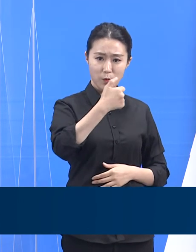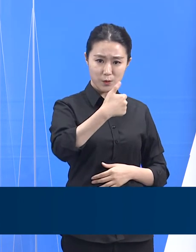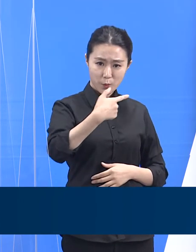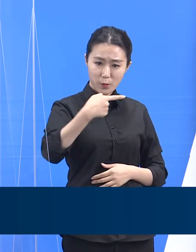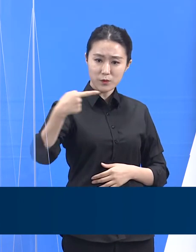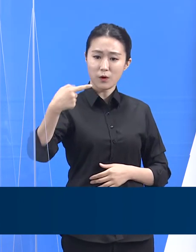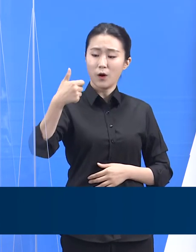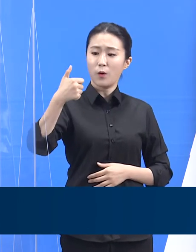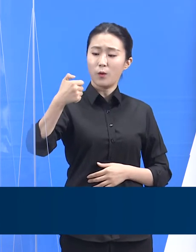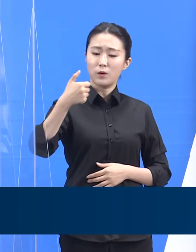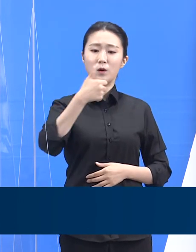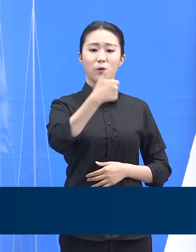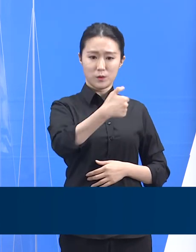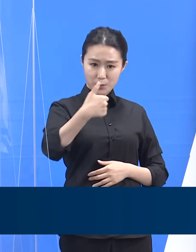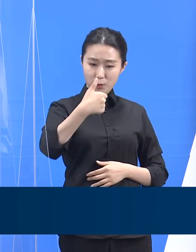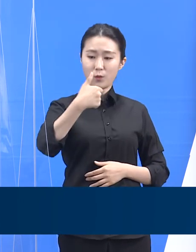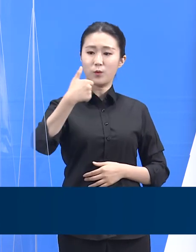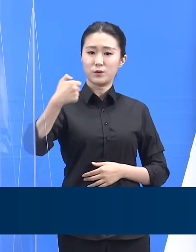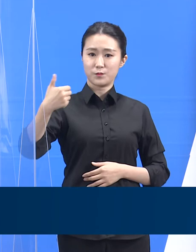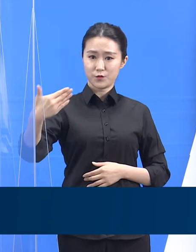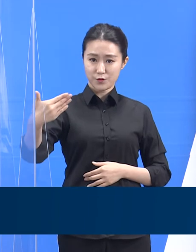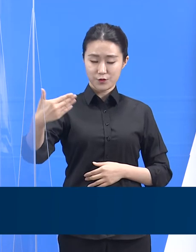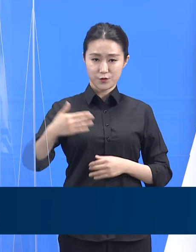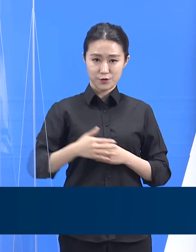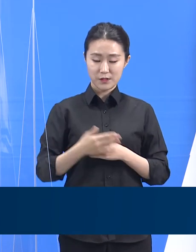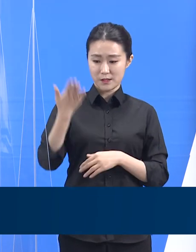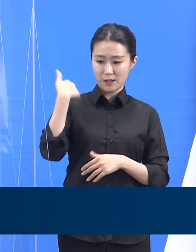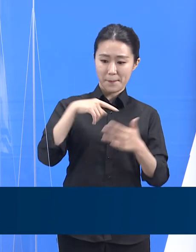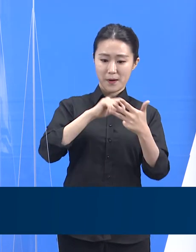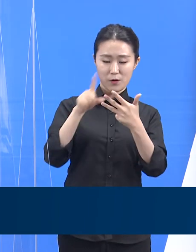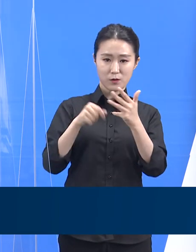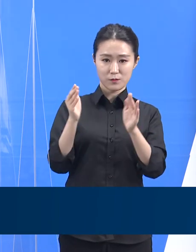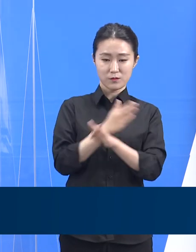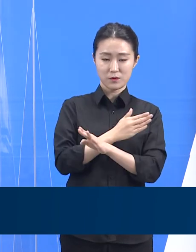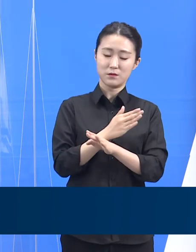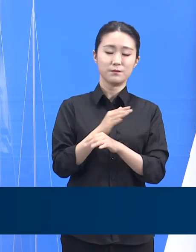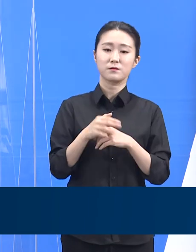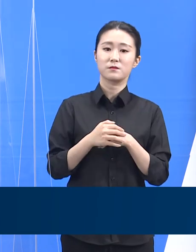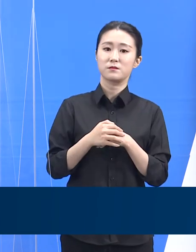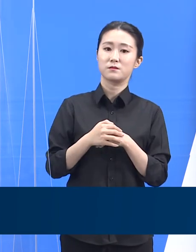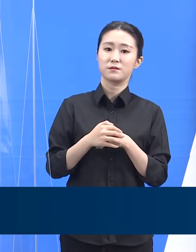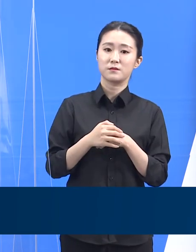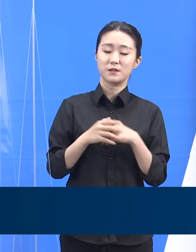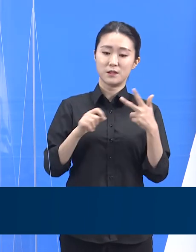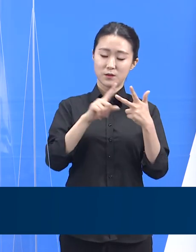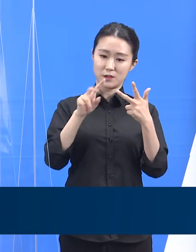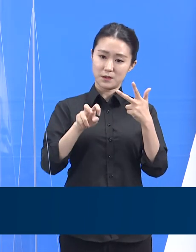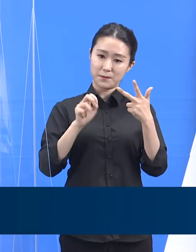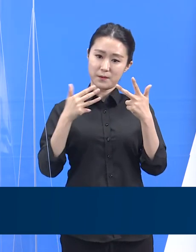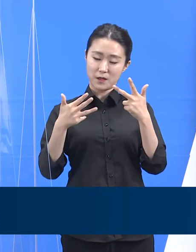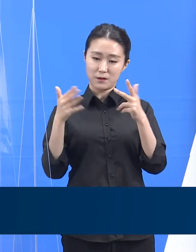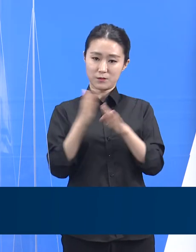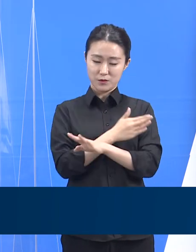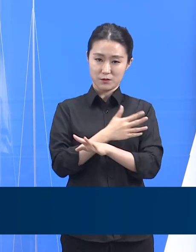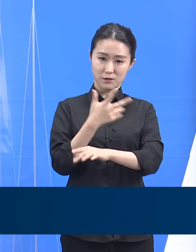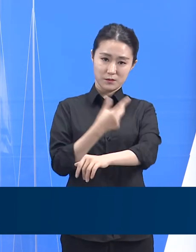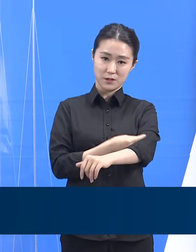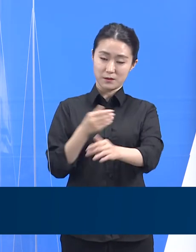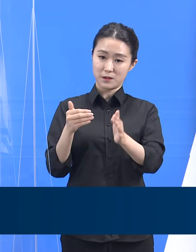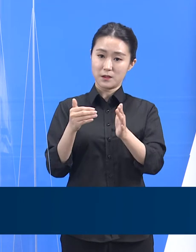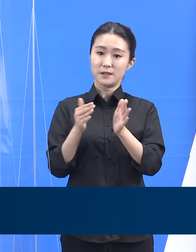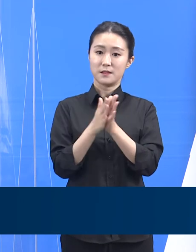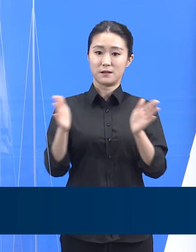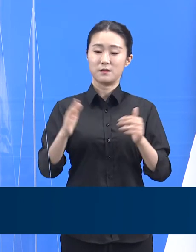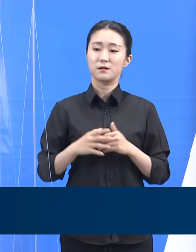26일부터 접종을 시작하였으며 8월 14일까지 1차 접종이 진행됩니다. 50세에서 54세까지는 8월